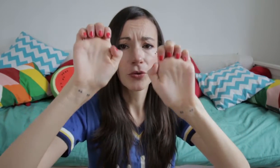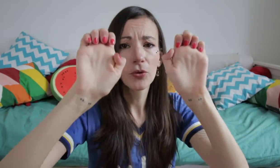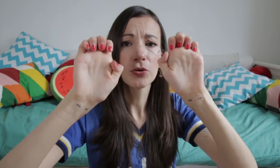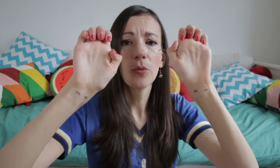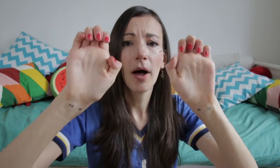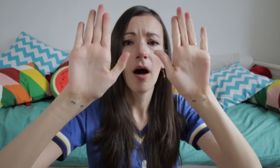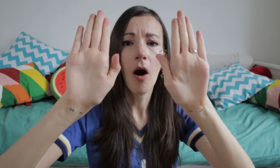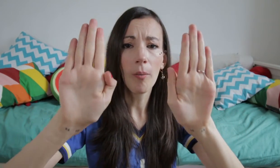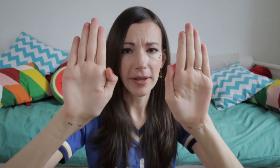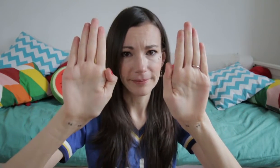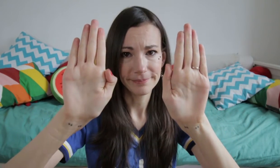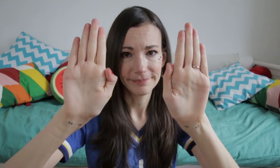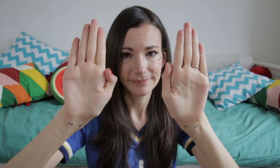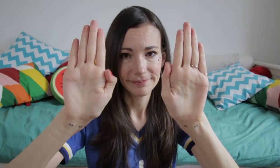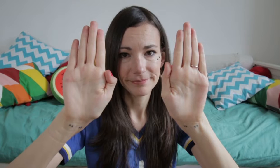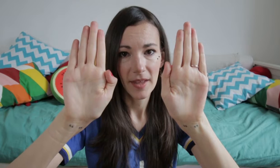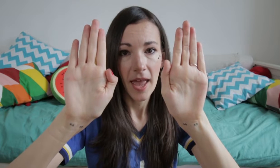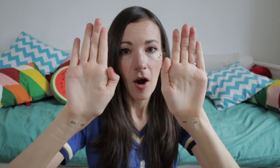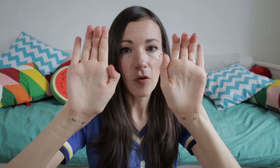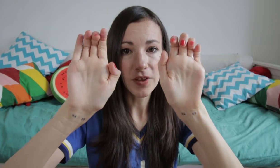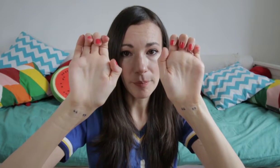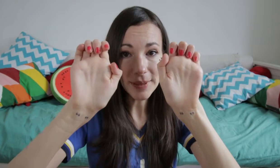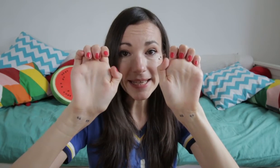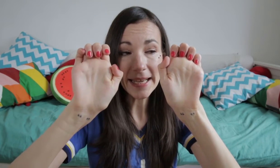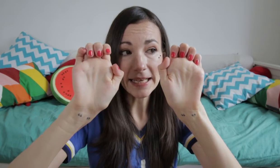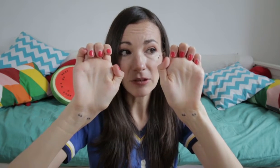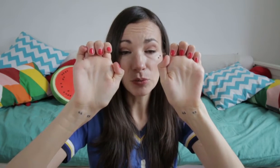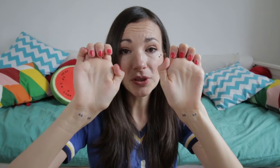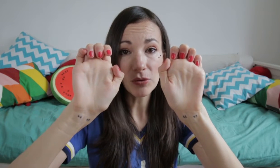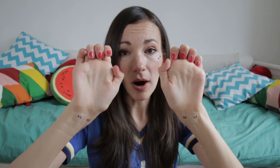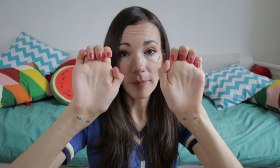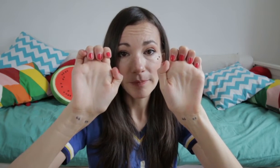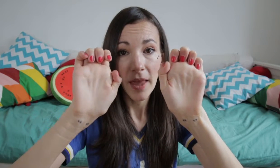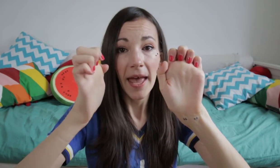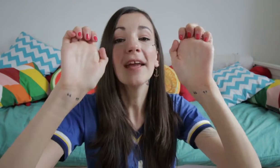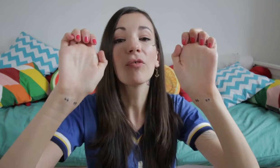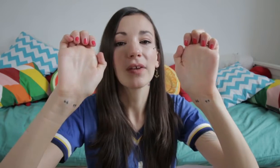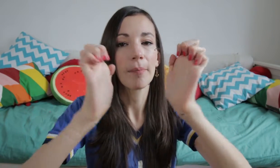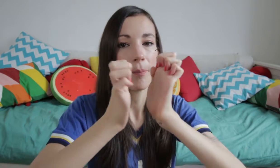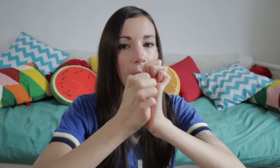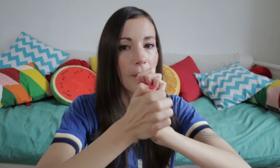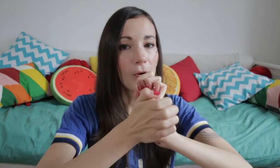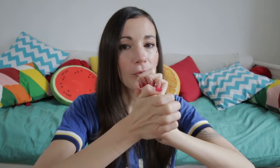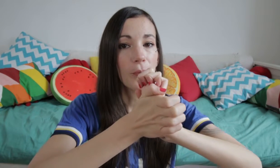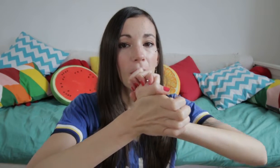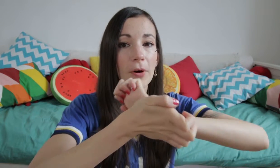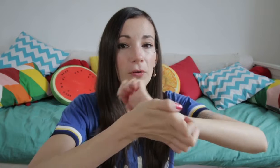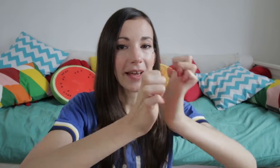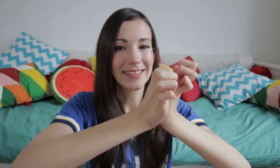donc nos mains en B, on vient plier le bout des doigts, et on fait pomme contre pomme qu'on écrase.